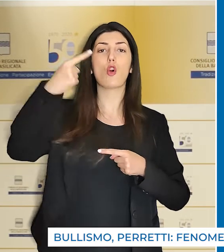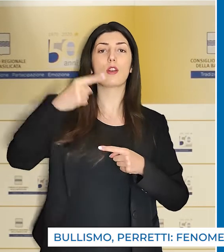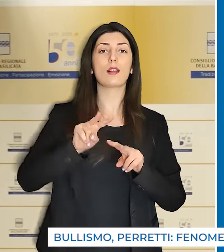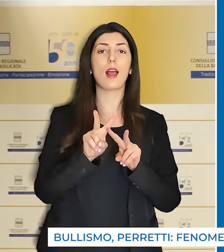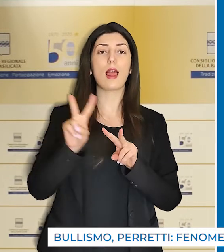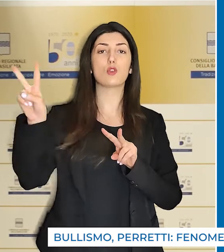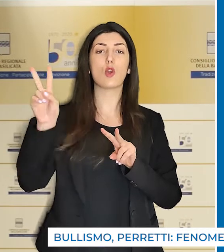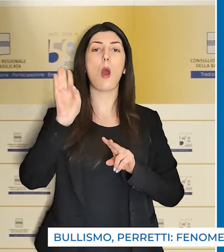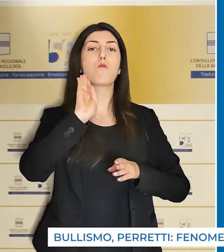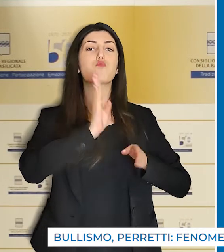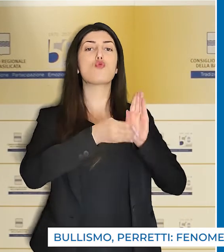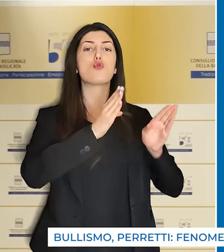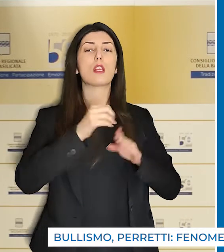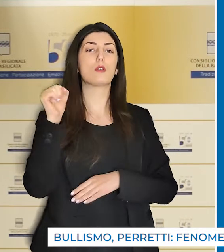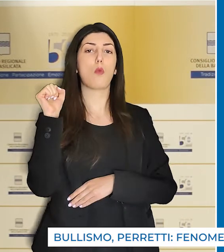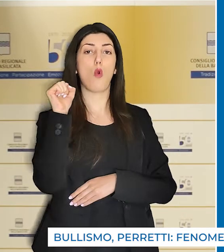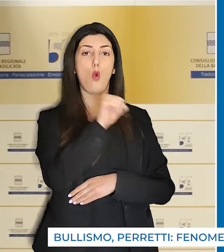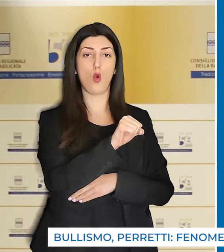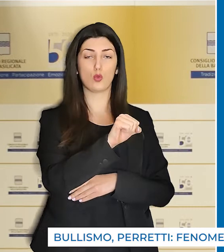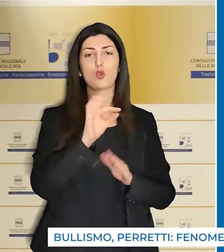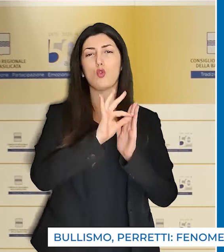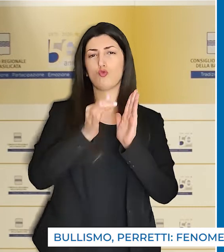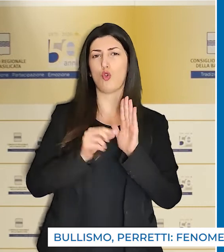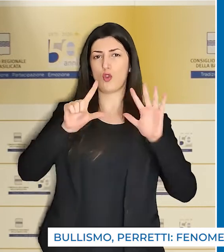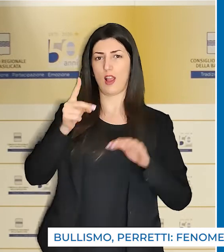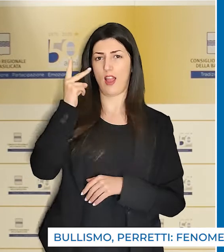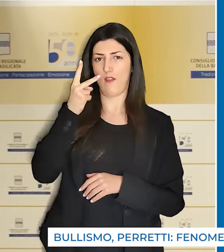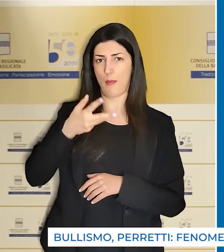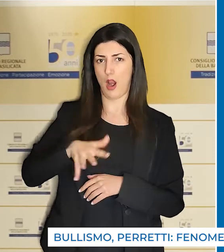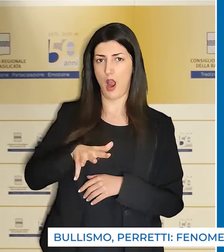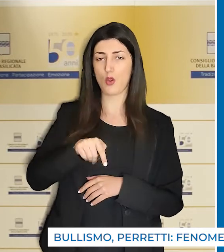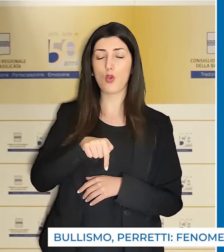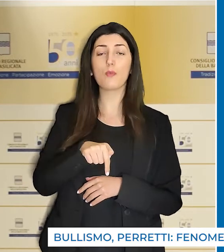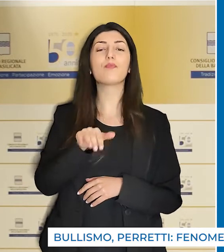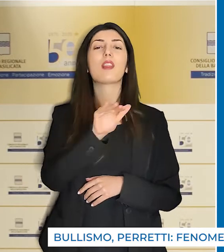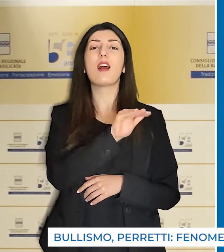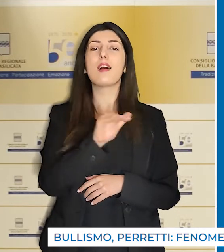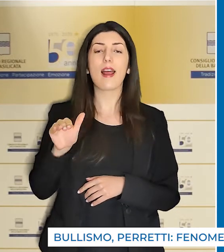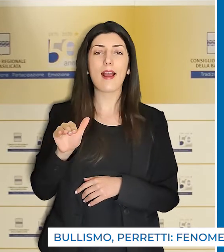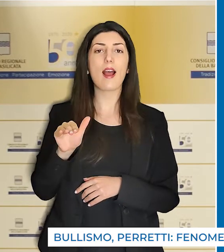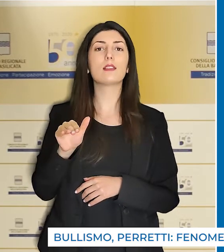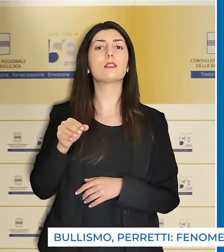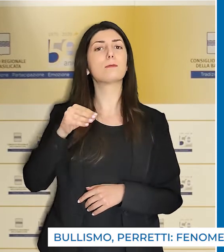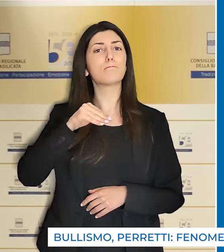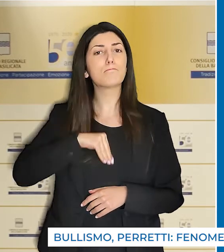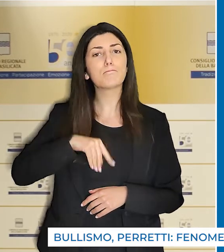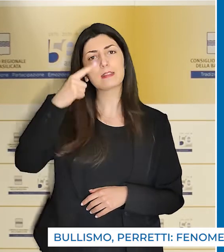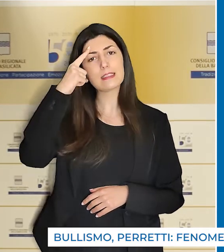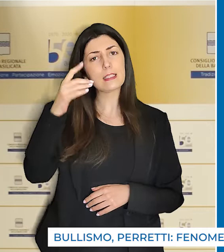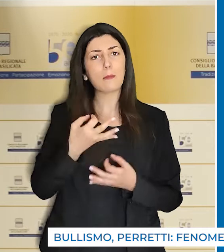nazionale contro bullismo il 7 febbraio. I ragazzi, oltre ad un uso